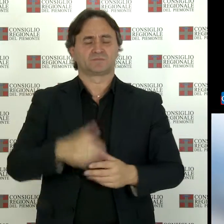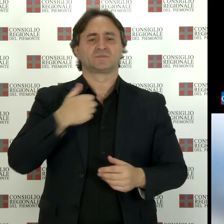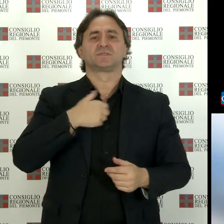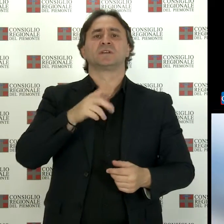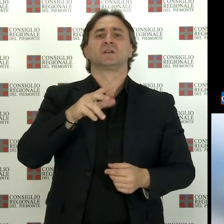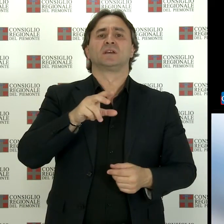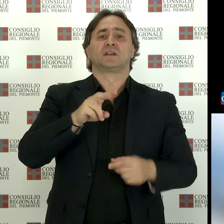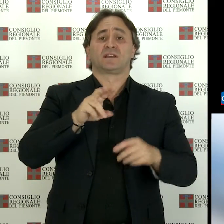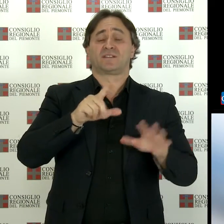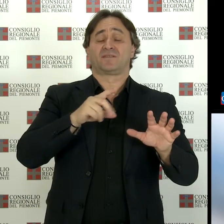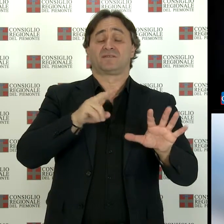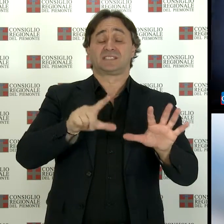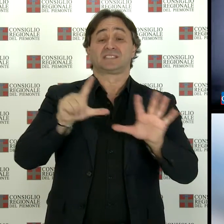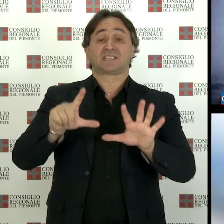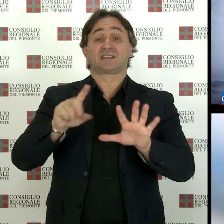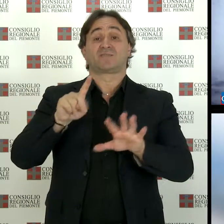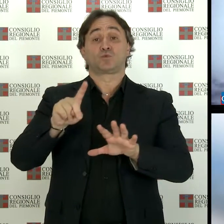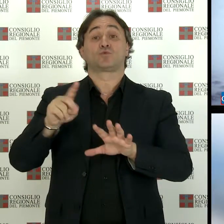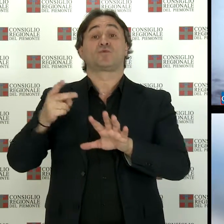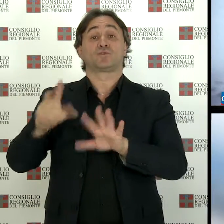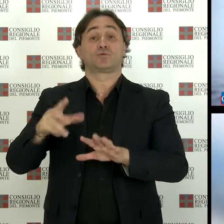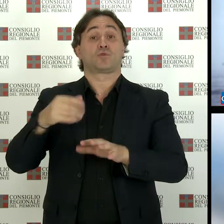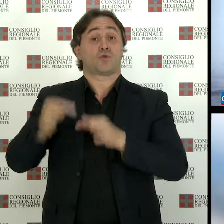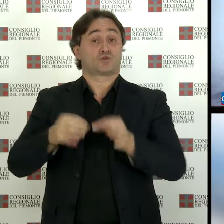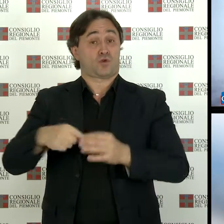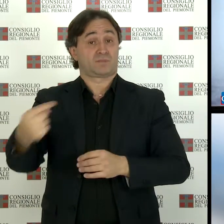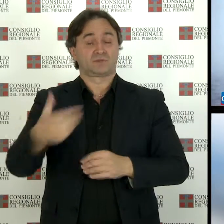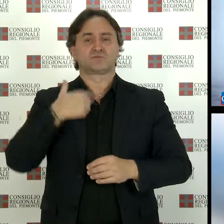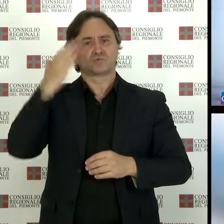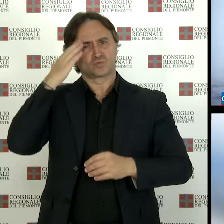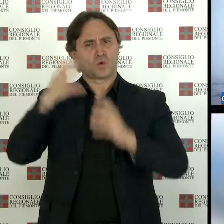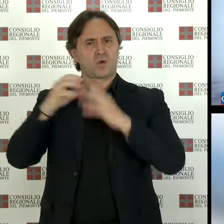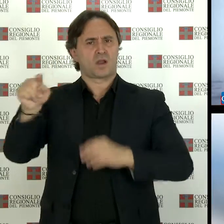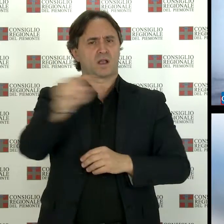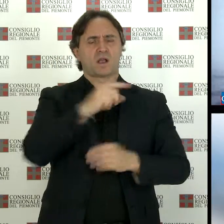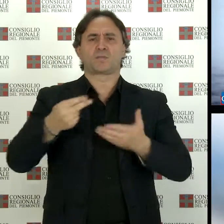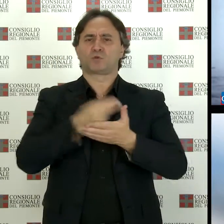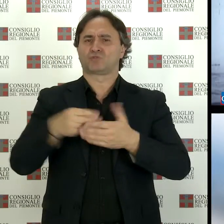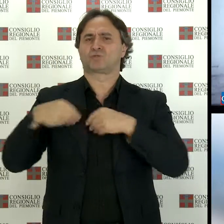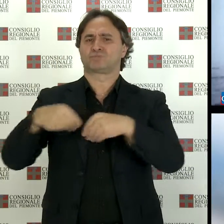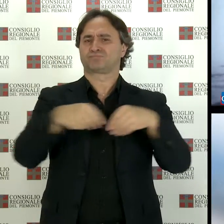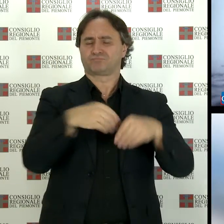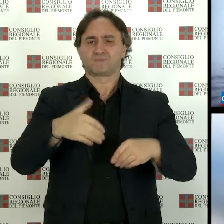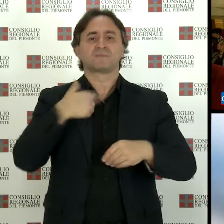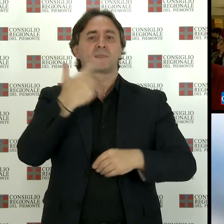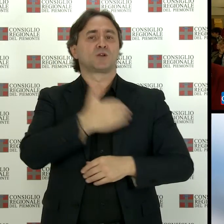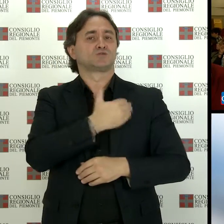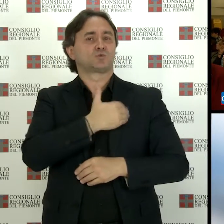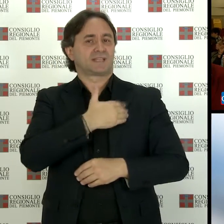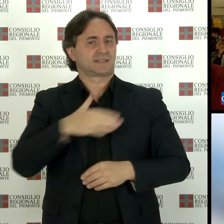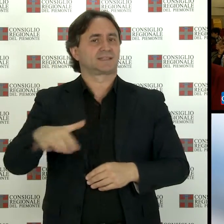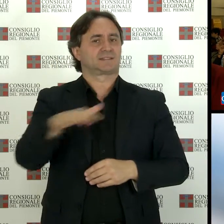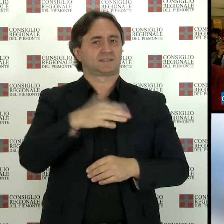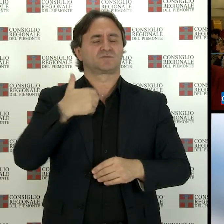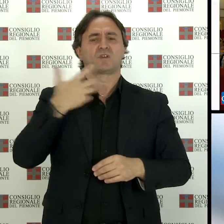21 e il 28 novembre molte le scolaresche coinvolte nel progetto in sala, tra gli studenti, anche le seconde generazioni